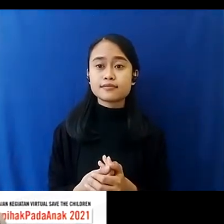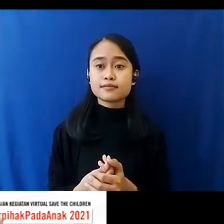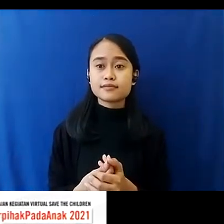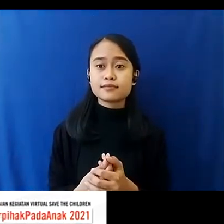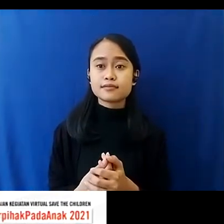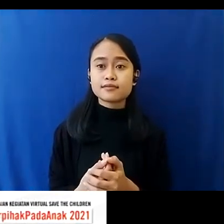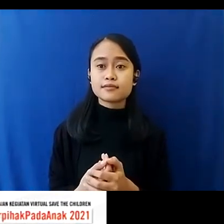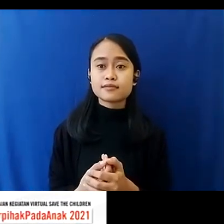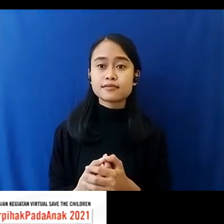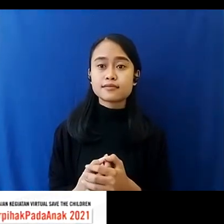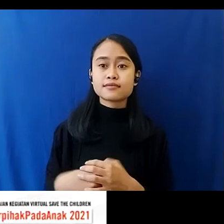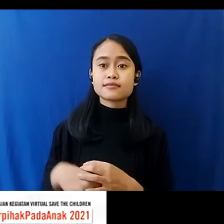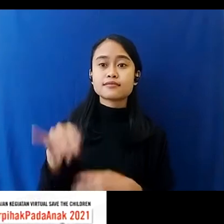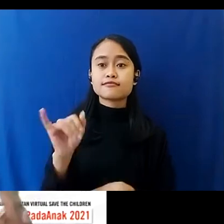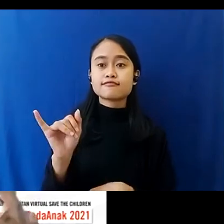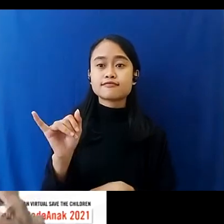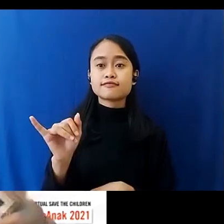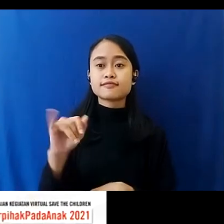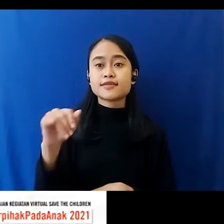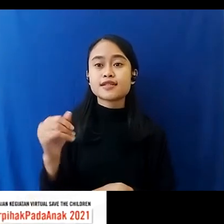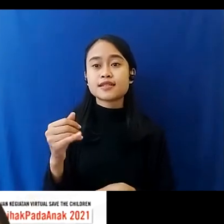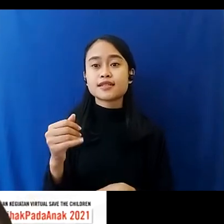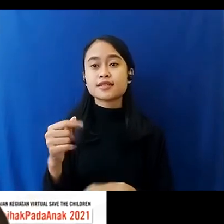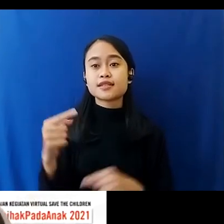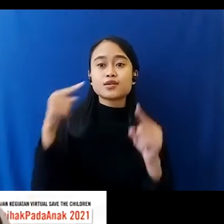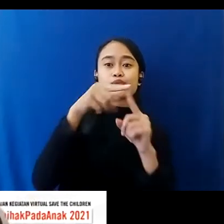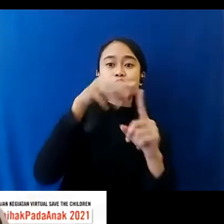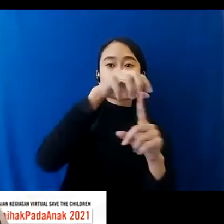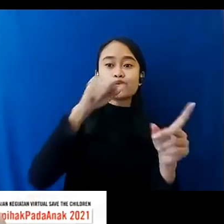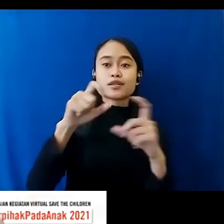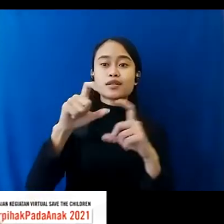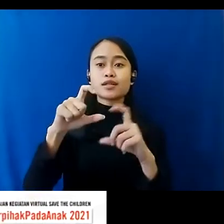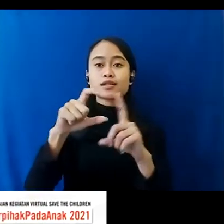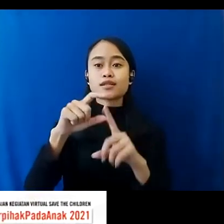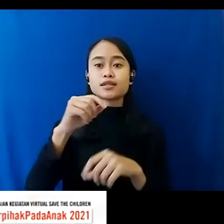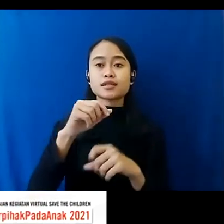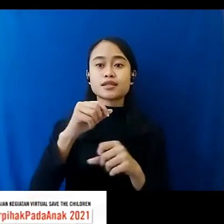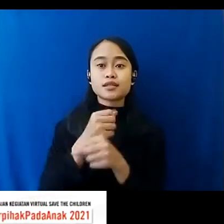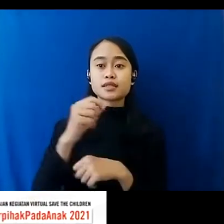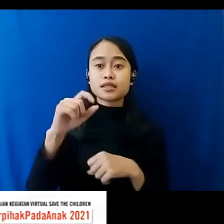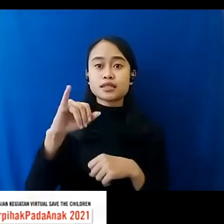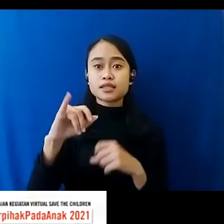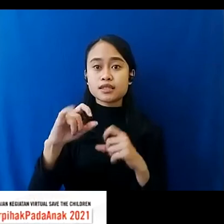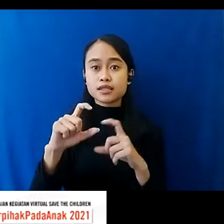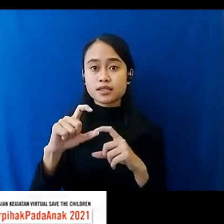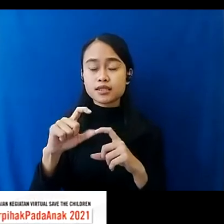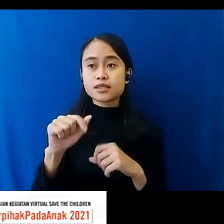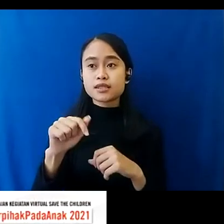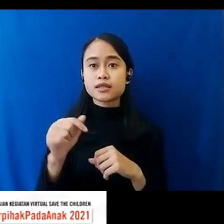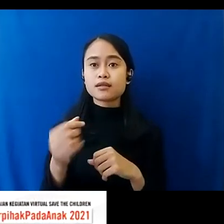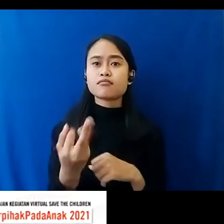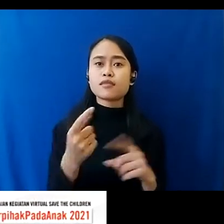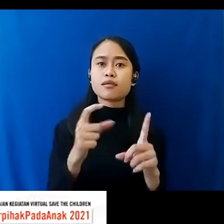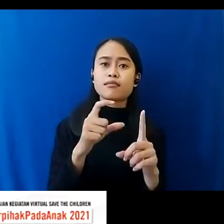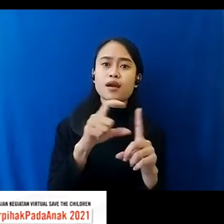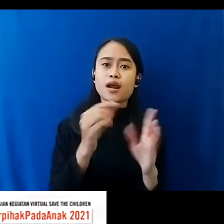Ya Jadi Apa Namanya Target-target SDGs Ini Banyak Terdisrupsi Beberapa Data Sudah Keluar Survei